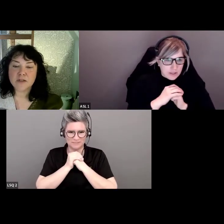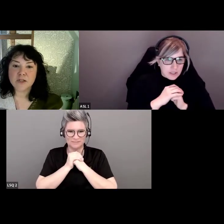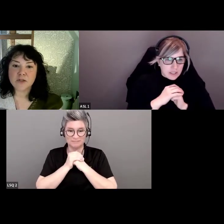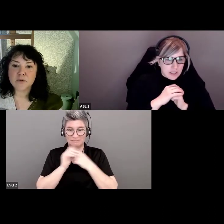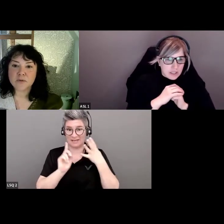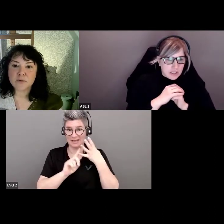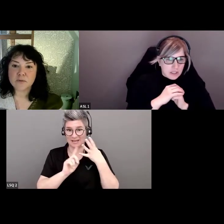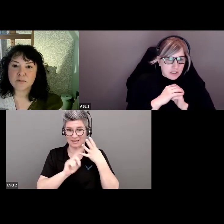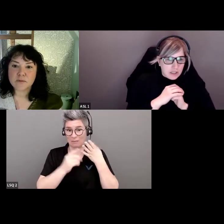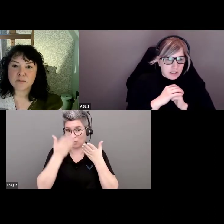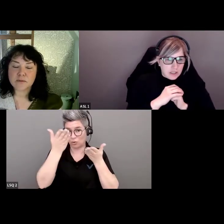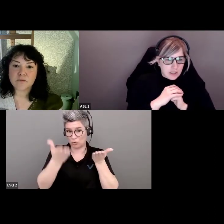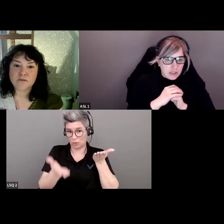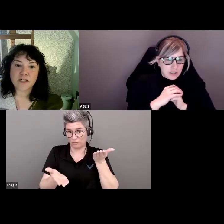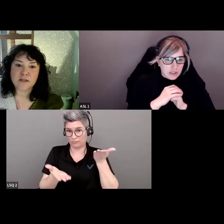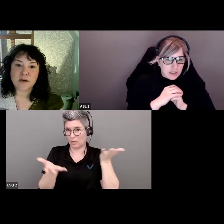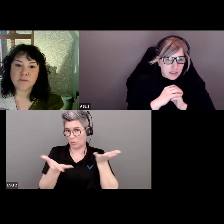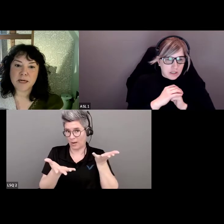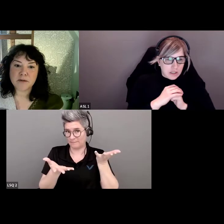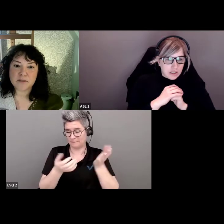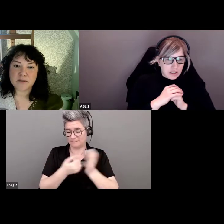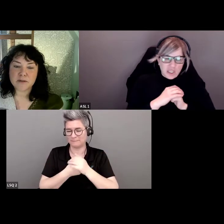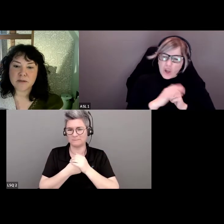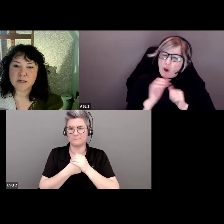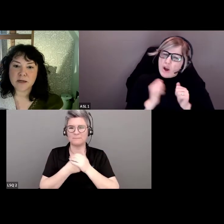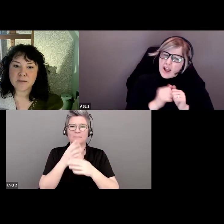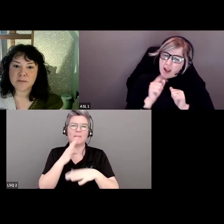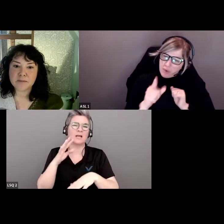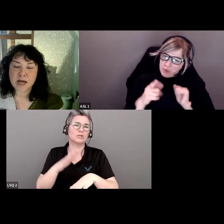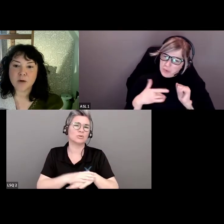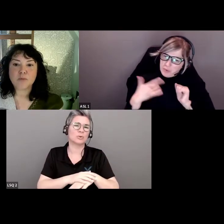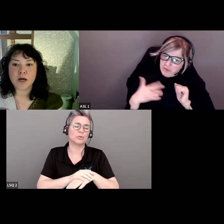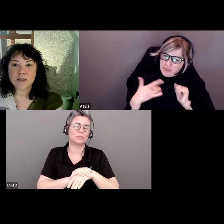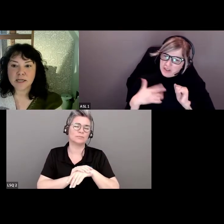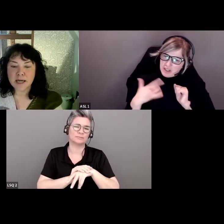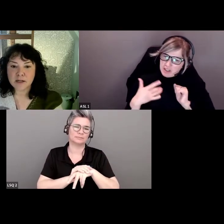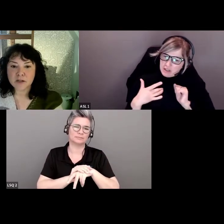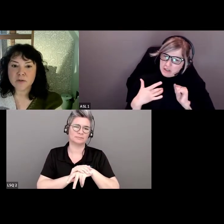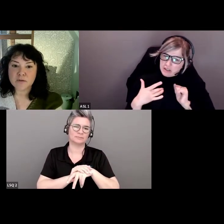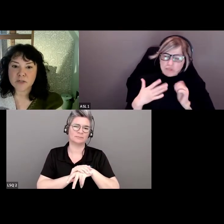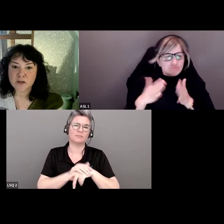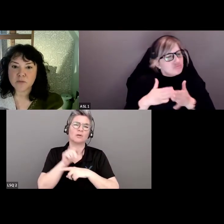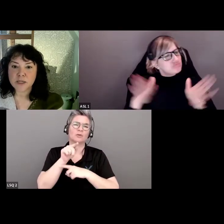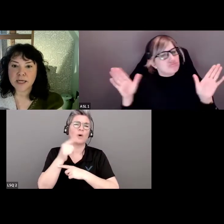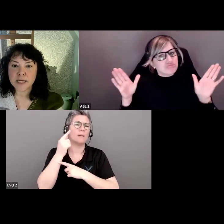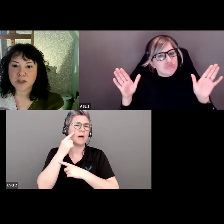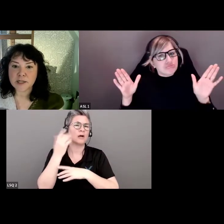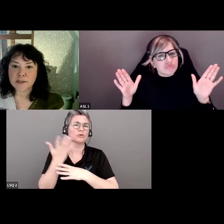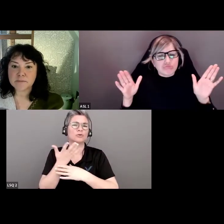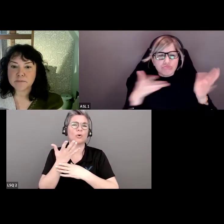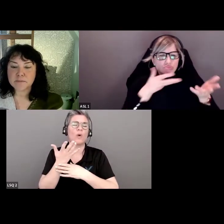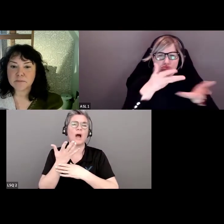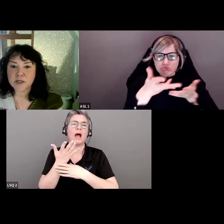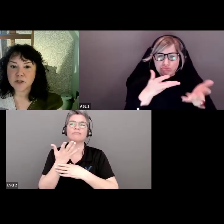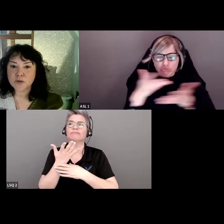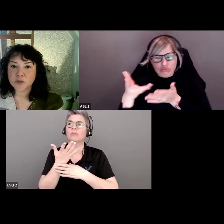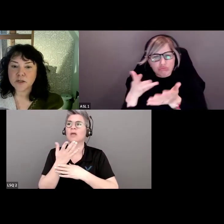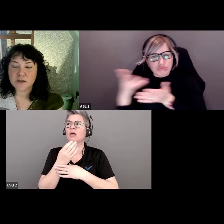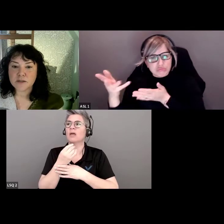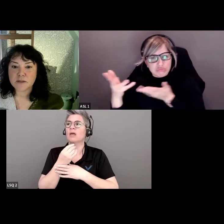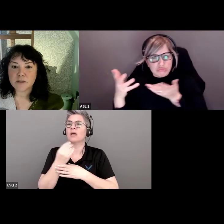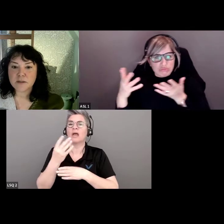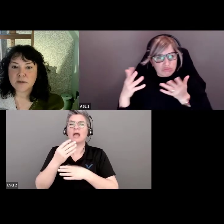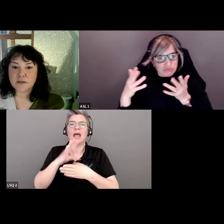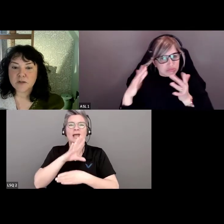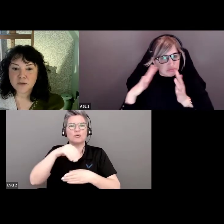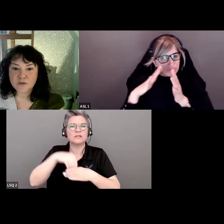Celui-ci est le suivant. Que pensez-vous du caractère inclusif et général de votre